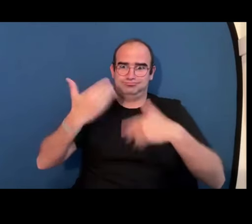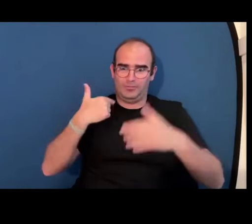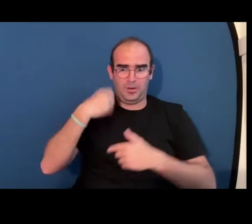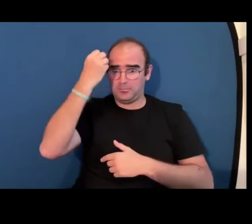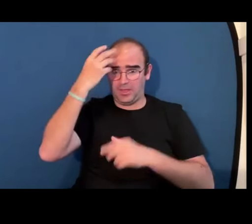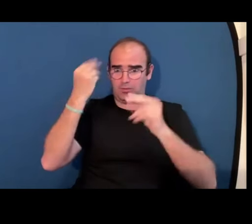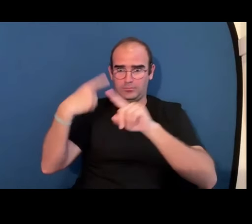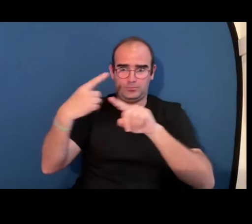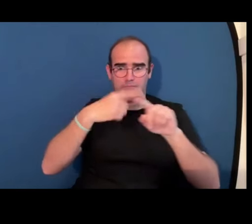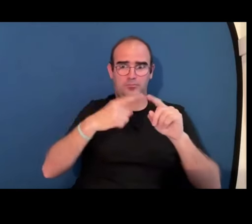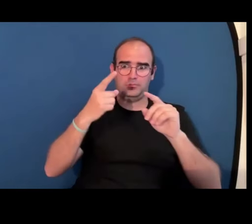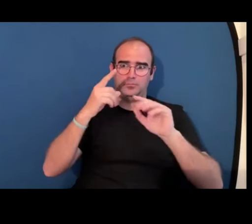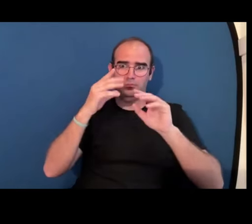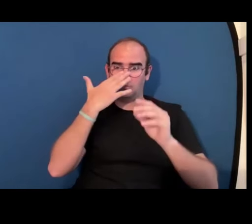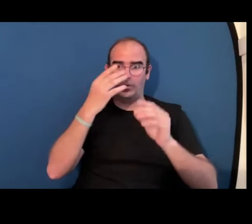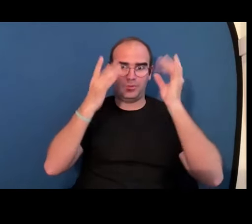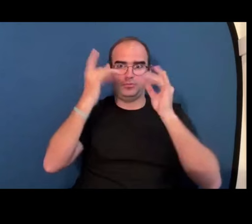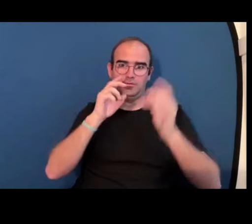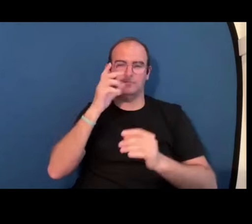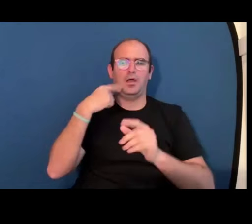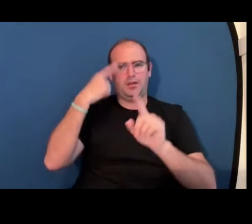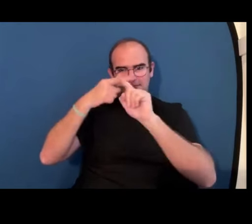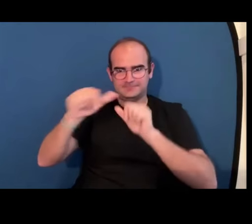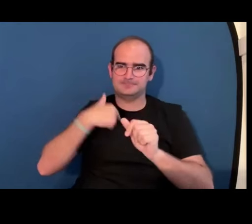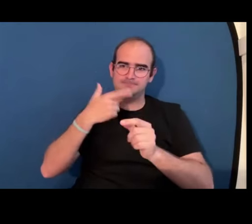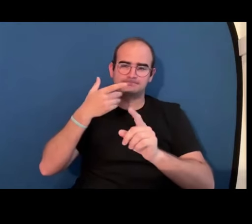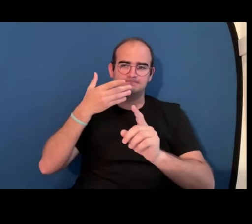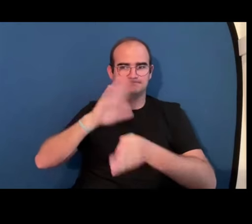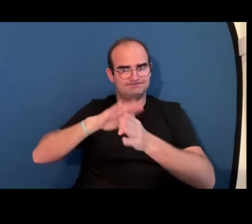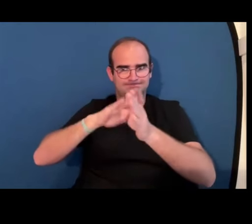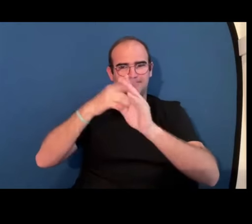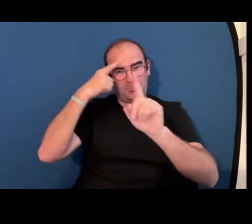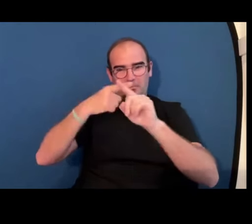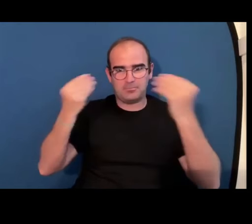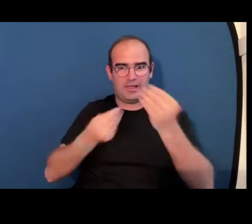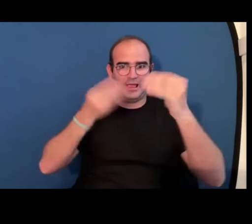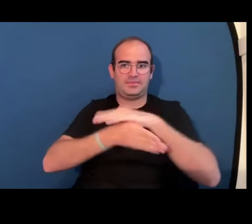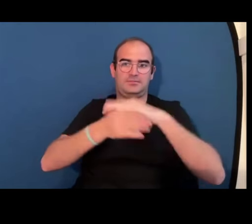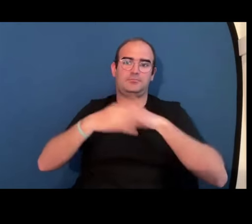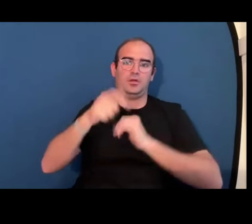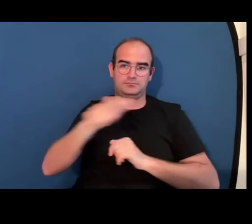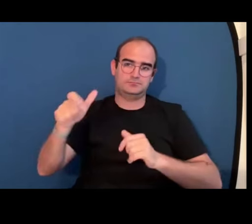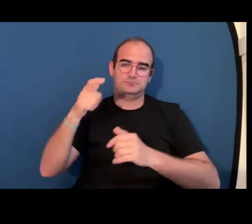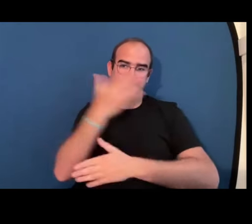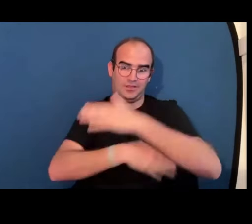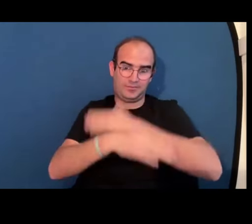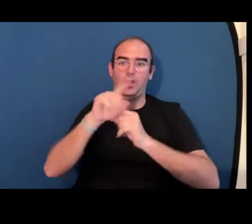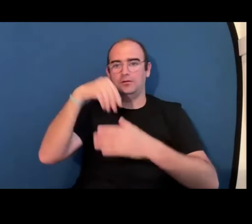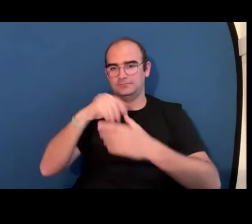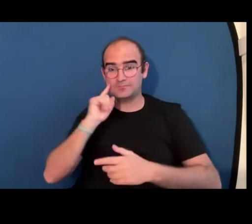aeronáutica y ahora ya llevo mucho tiempo trabajando en recursos humanos y